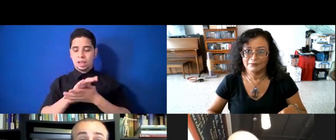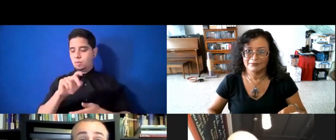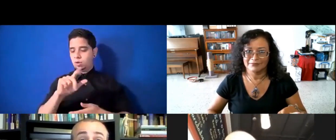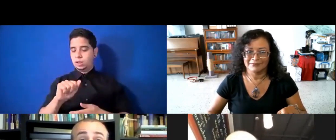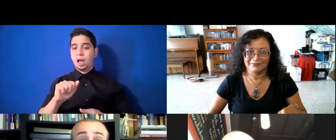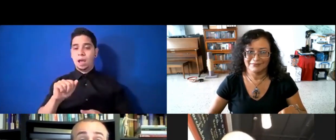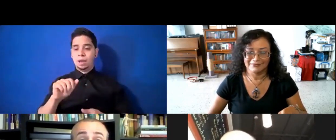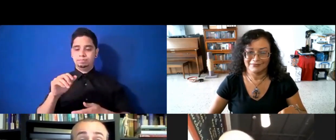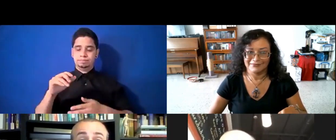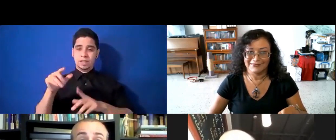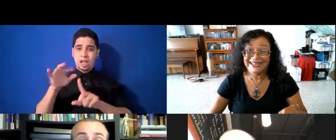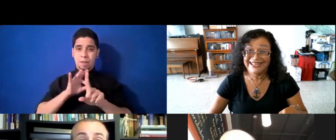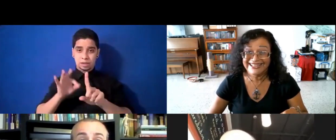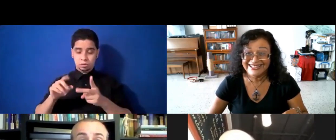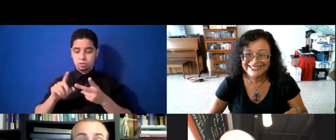y tiene una salsa de cilantro por encima.